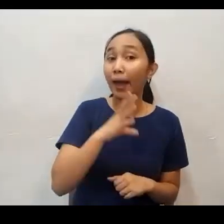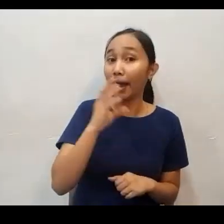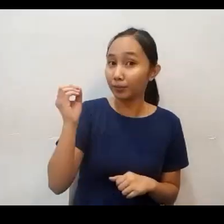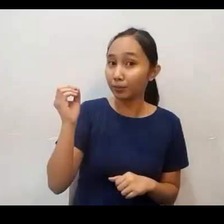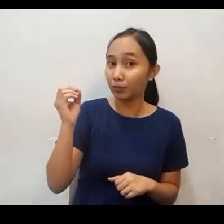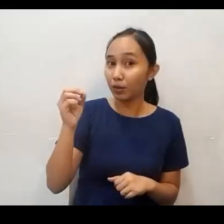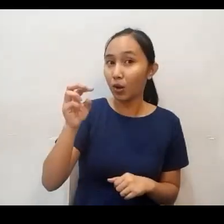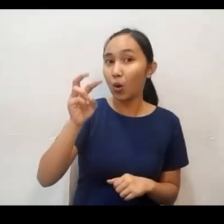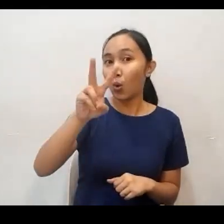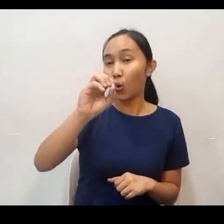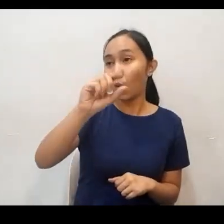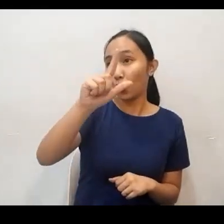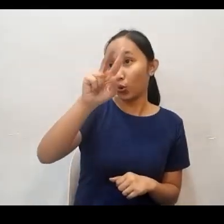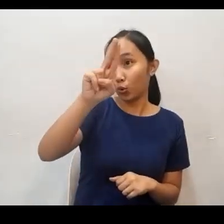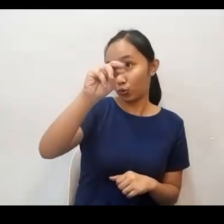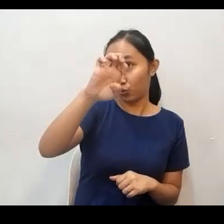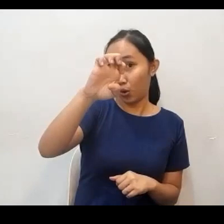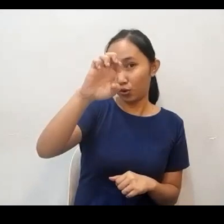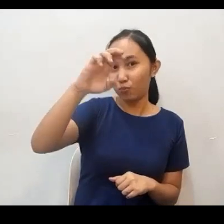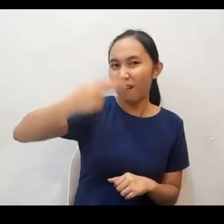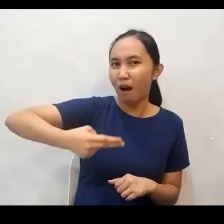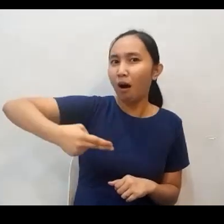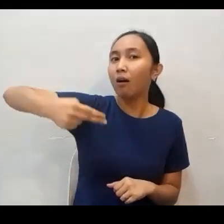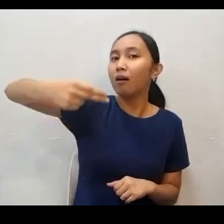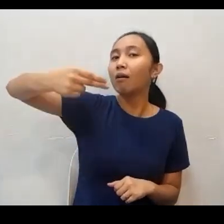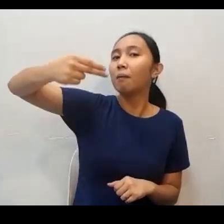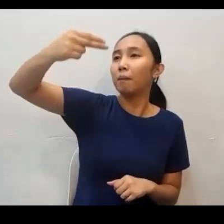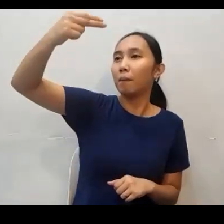At tinataasan niya lang po yung volume